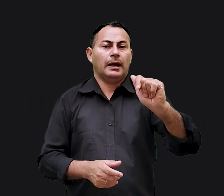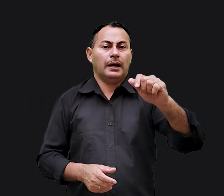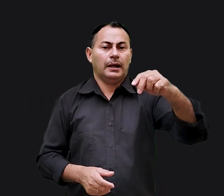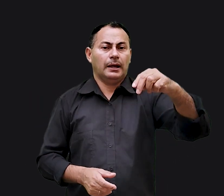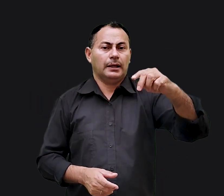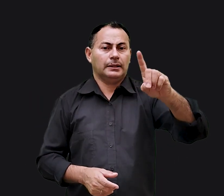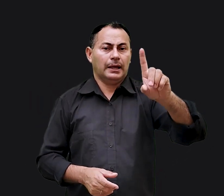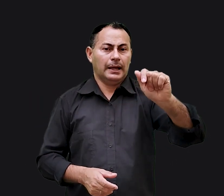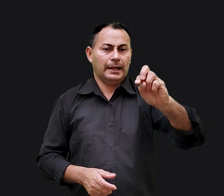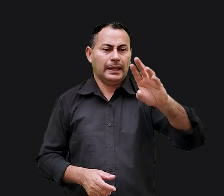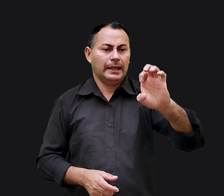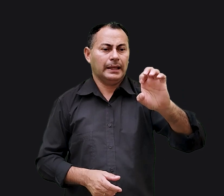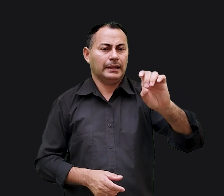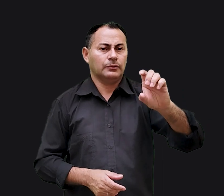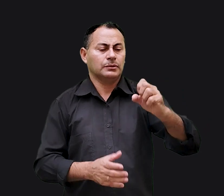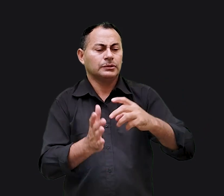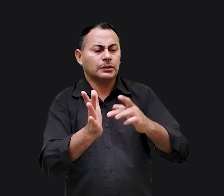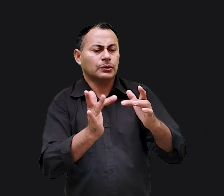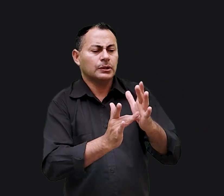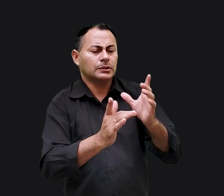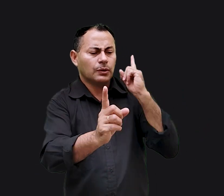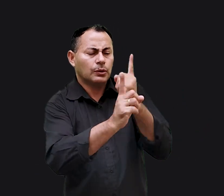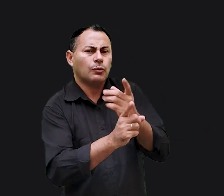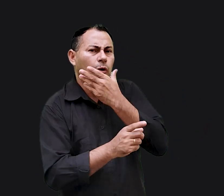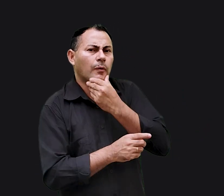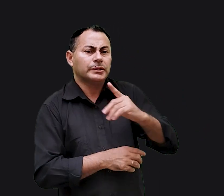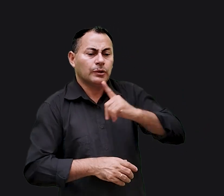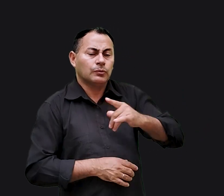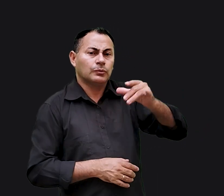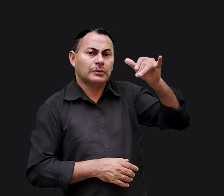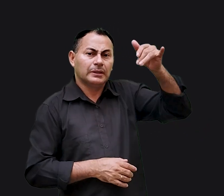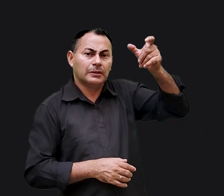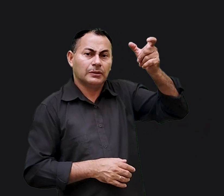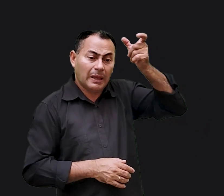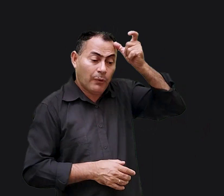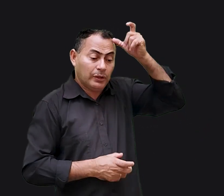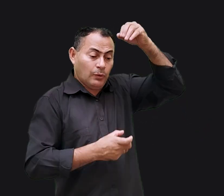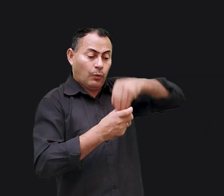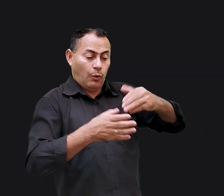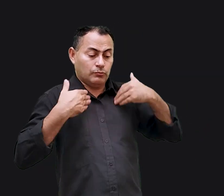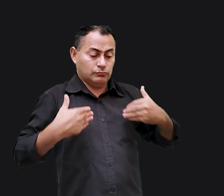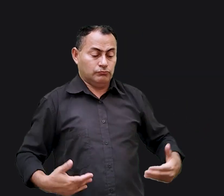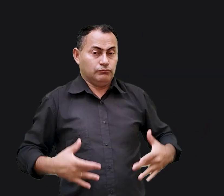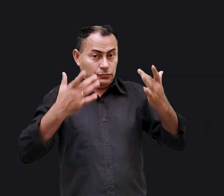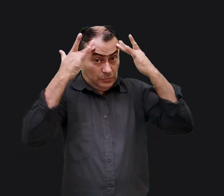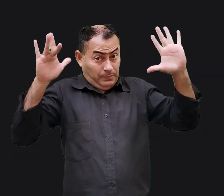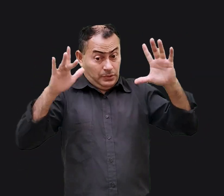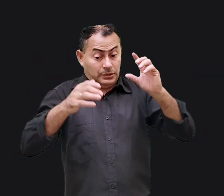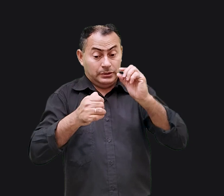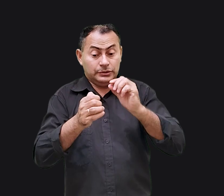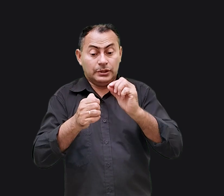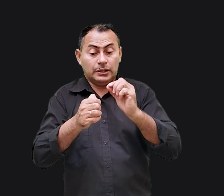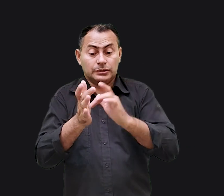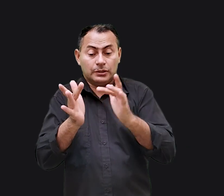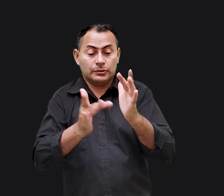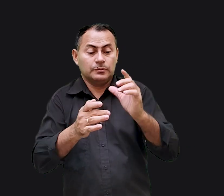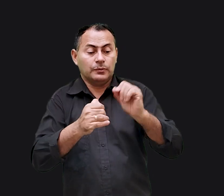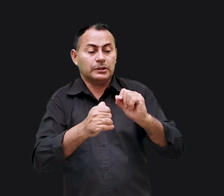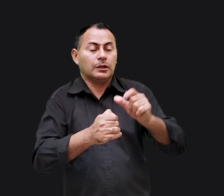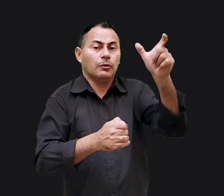gadarenos. Jesus encontrou um endemoniado, um homem que estava possuído pelo demônio. Não sabemos o que Jesus fez para aquele homem.